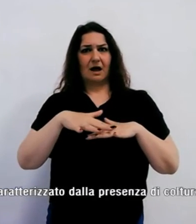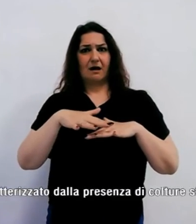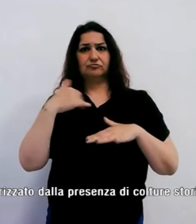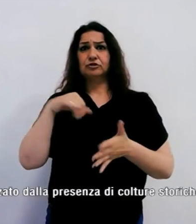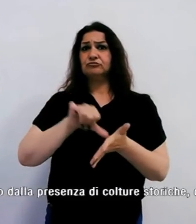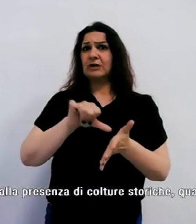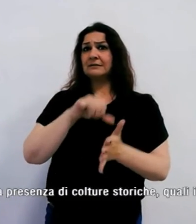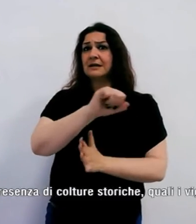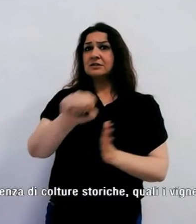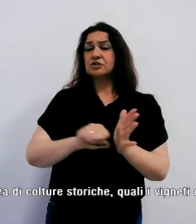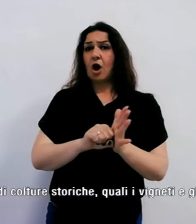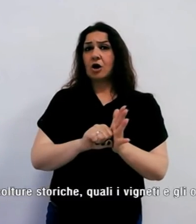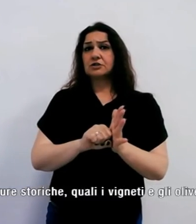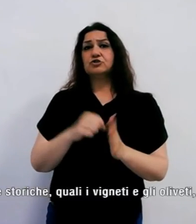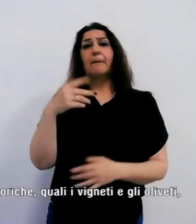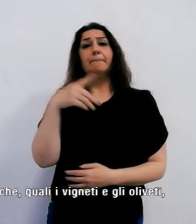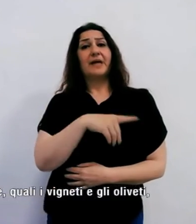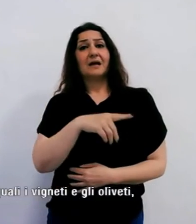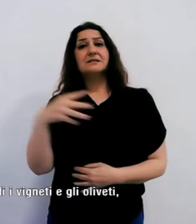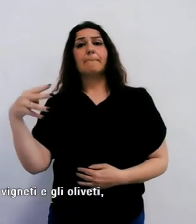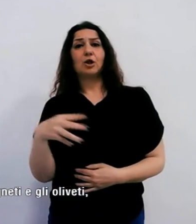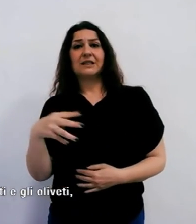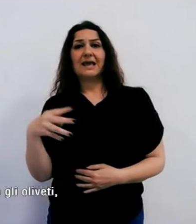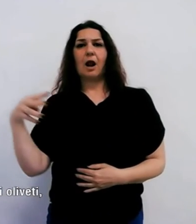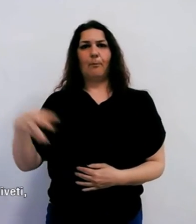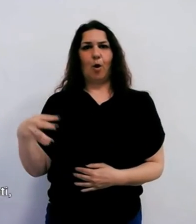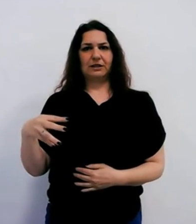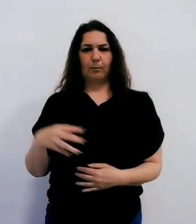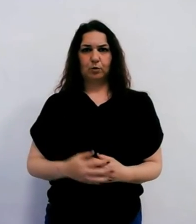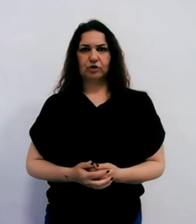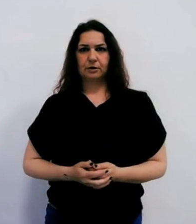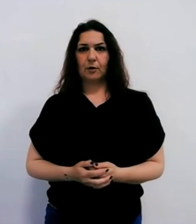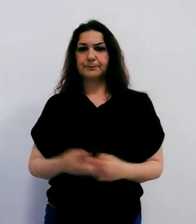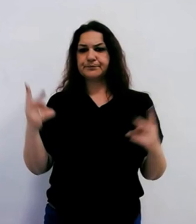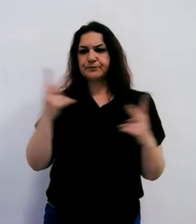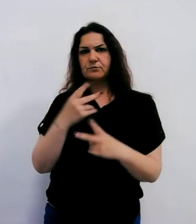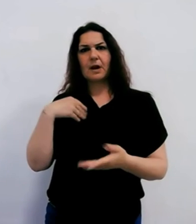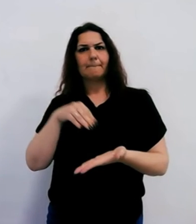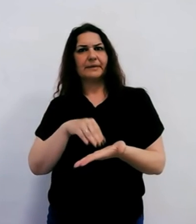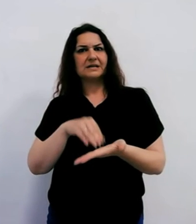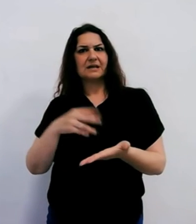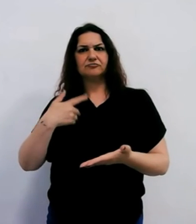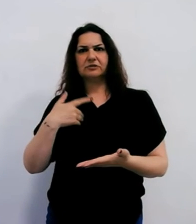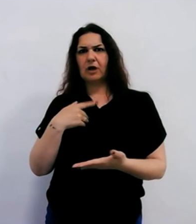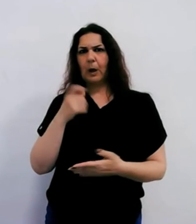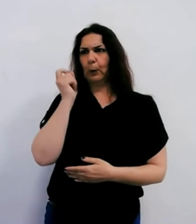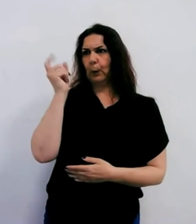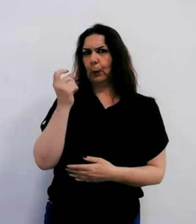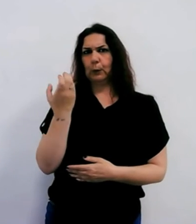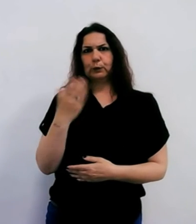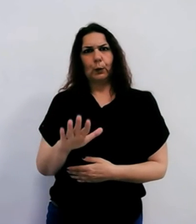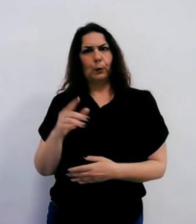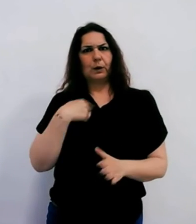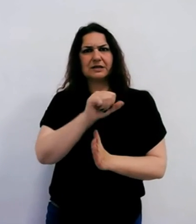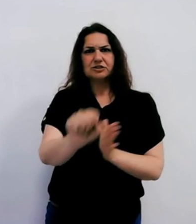Montichiello e Montepulciano, caratterizzato dalla presenza di culture storiche quali i vigneti